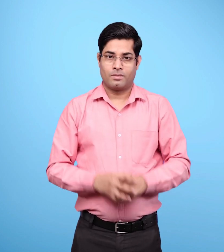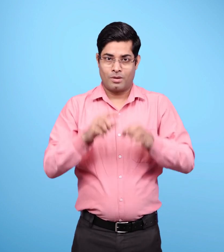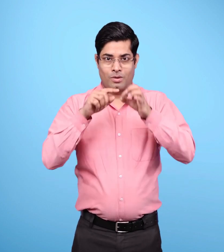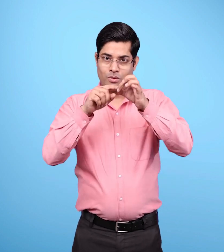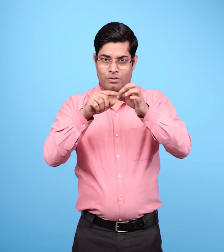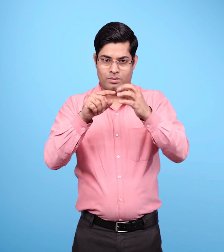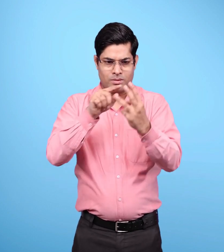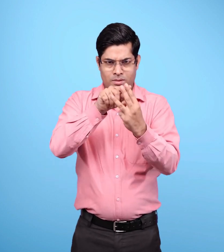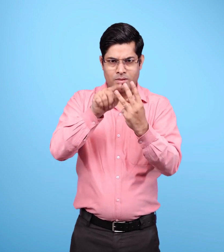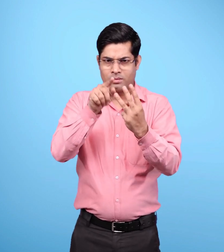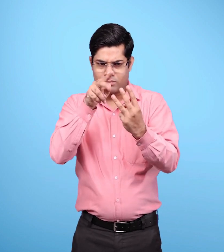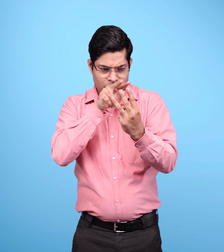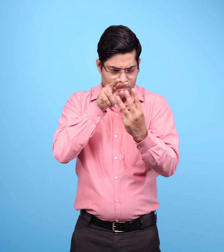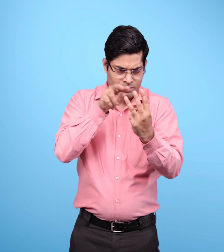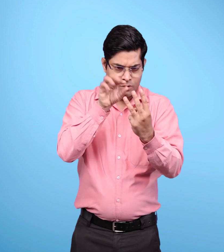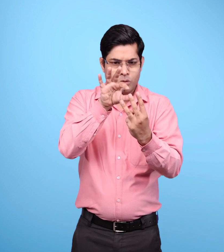सही उत्तर चिन्हित कीजिए.